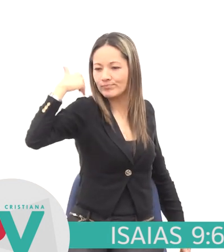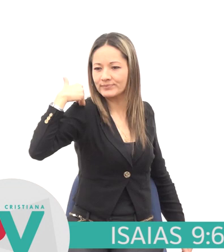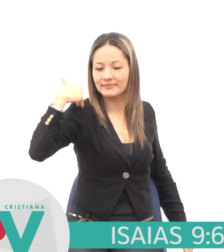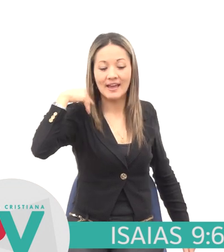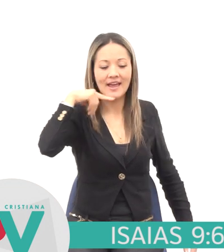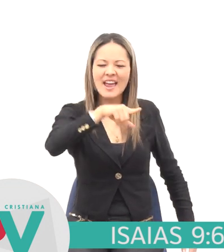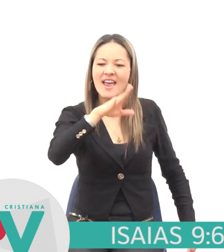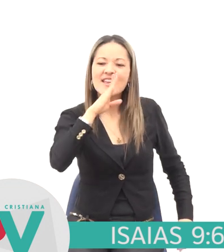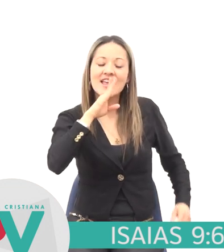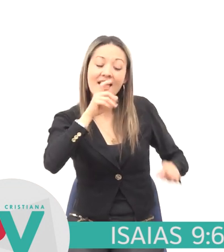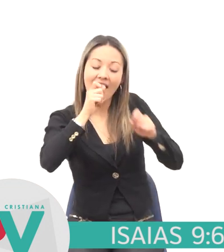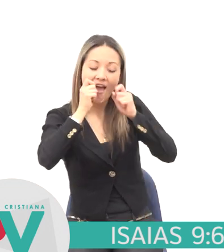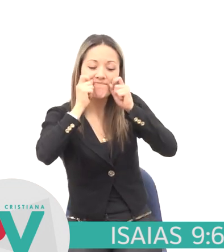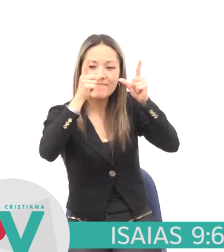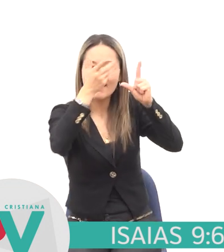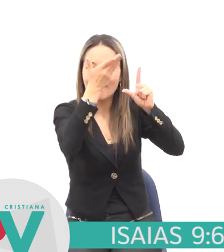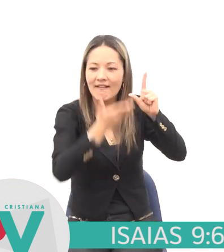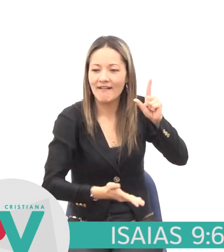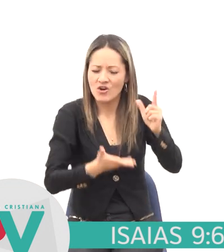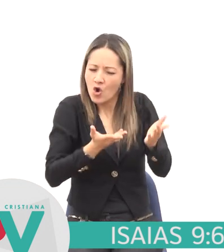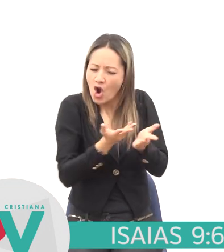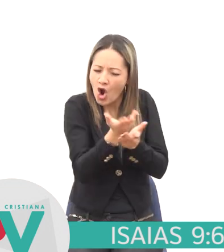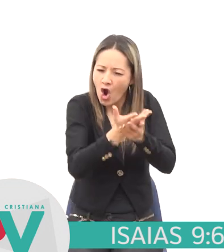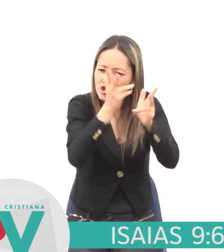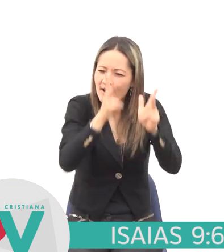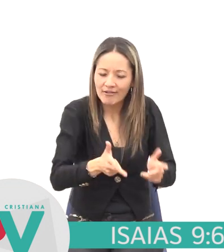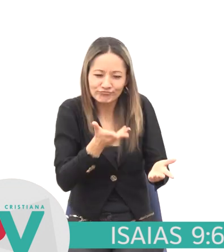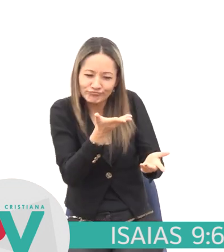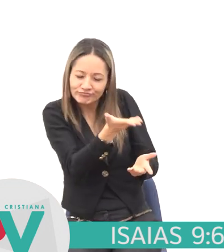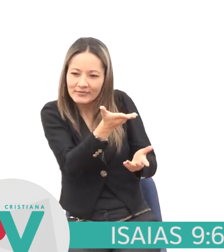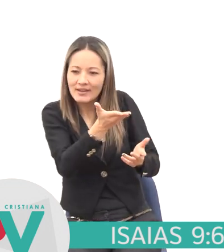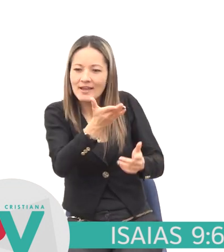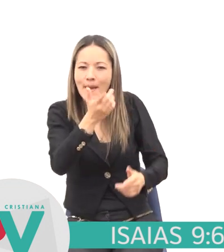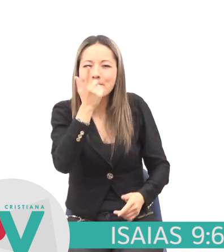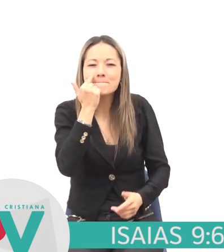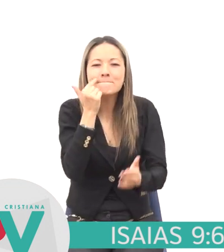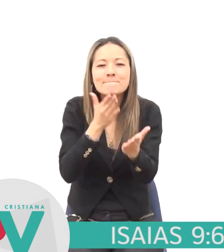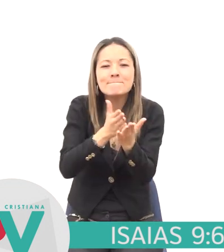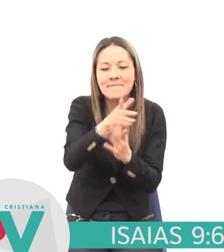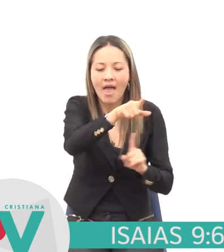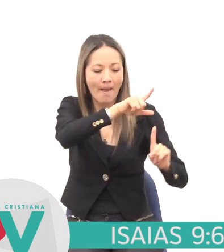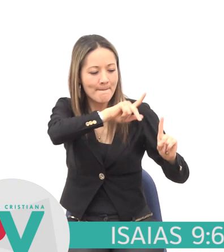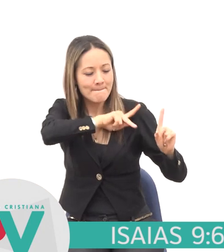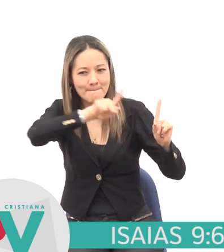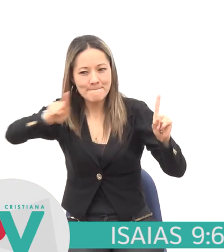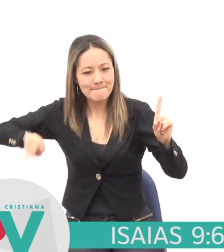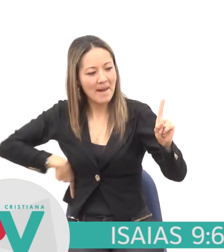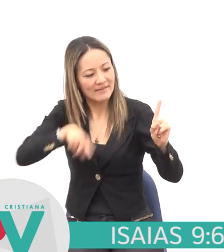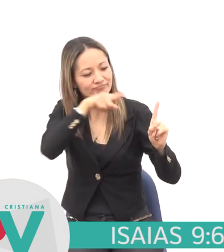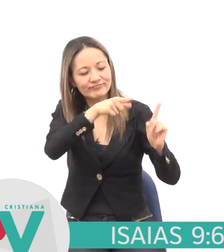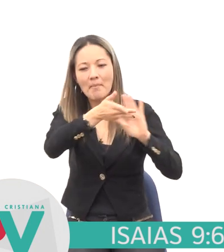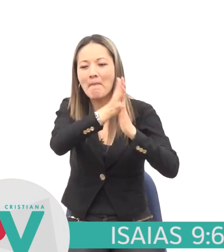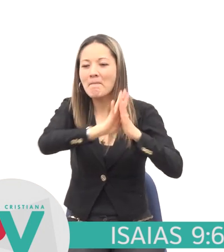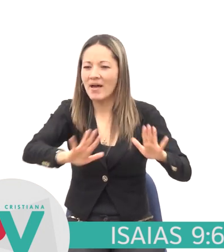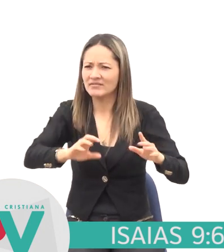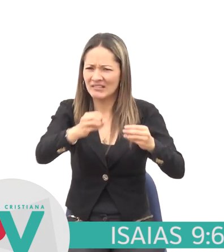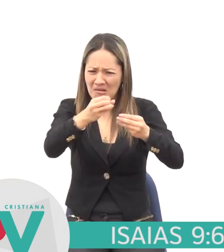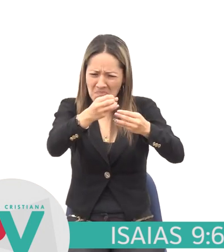Consejero Dios fuerte Padre eterno Príncipe de paz ¿Ya? ¿Cuántos nombres Hemos recorrido Hasta ahorita?